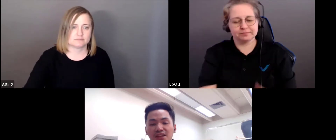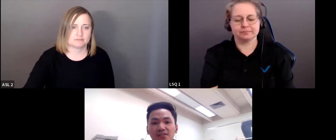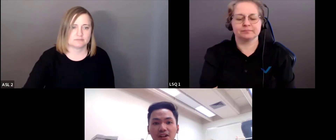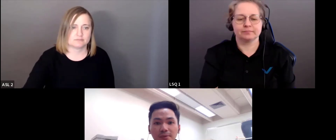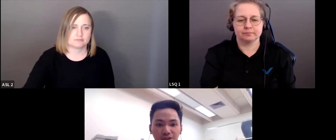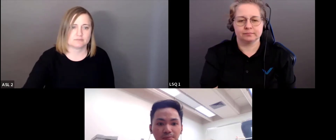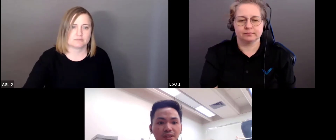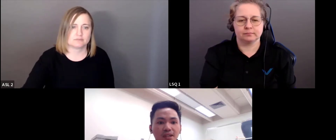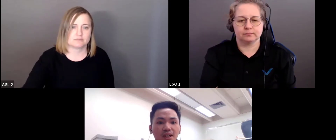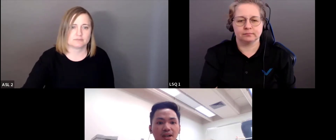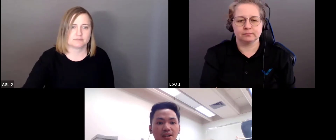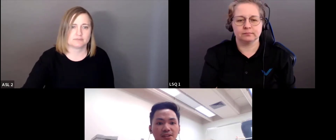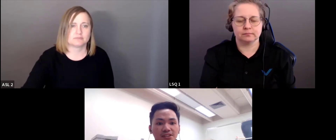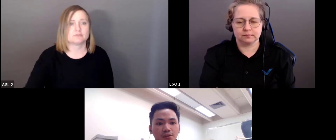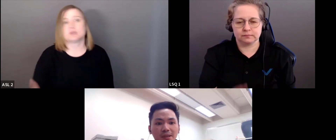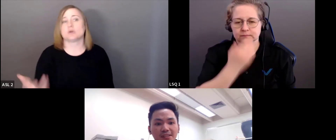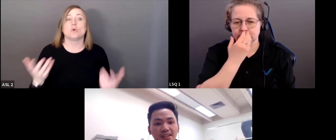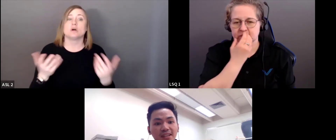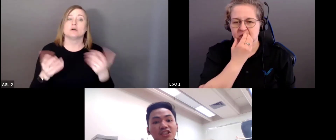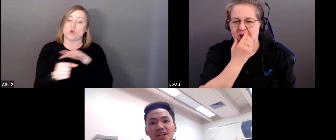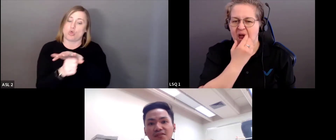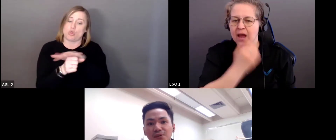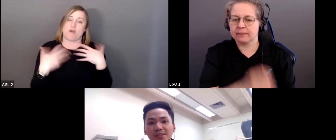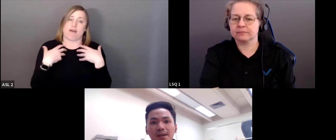Donc, revenons-en à l'expérience.